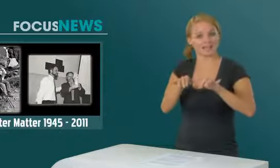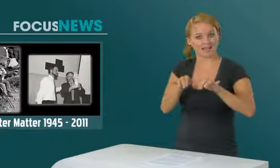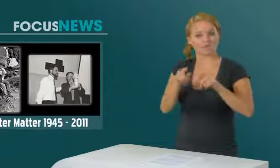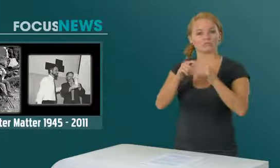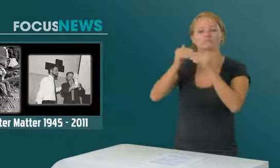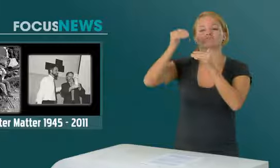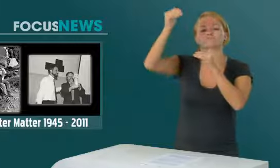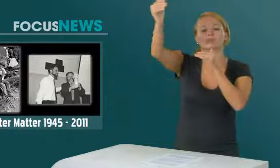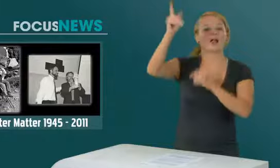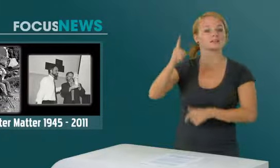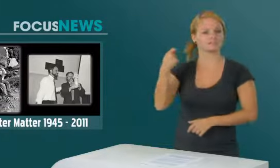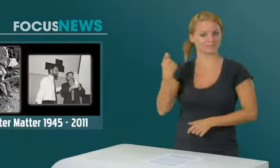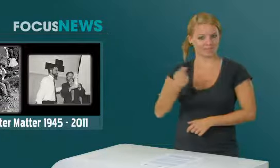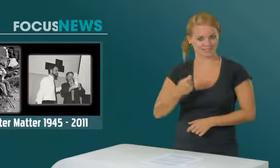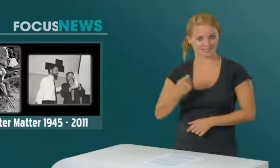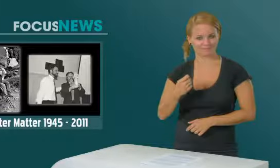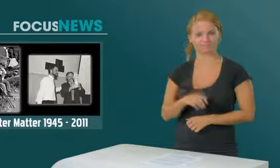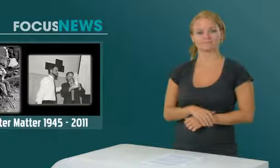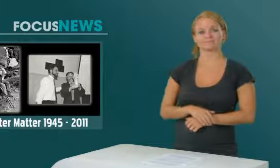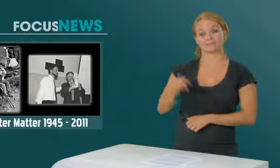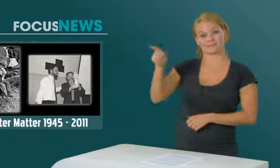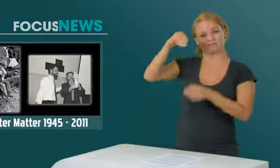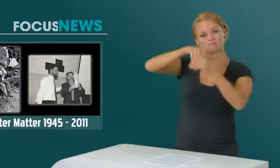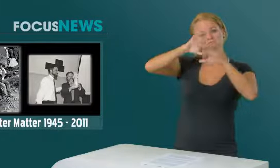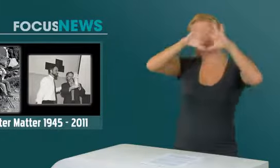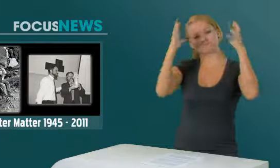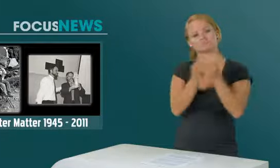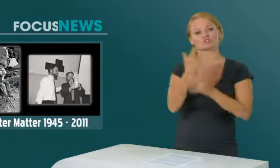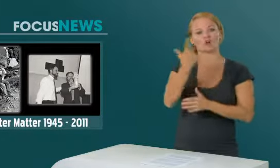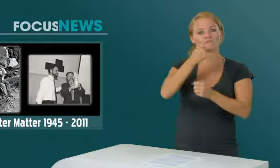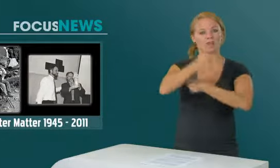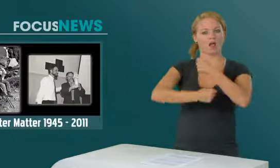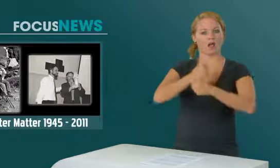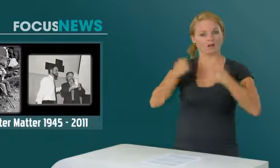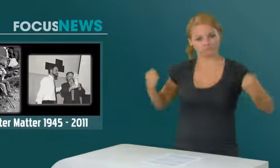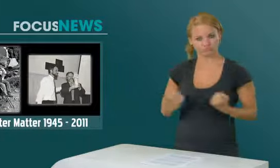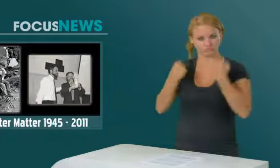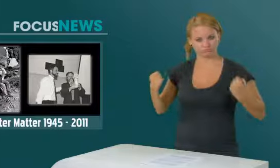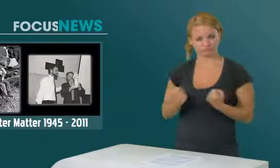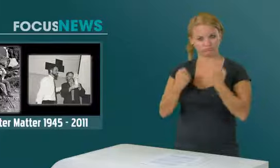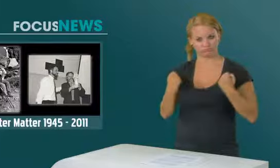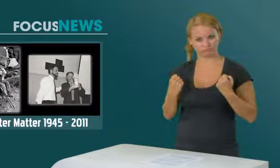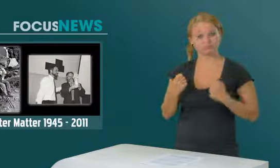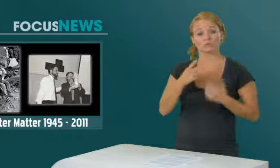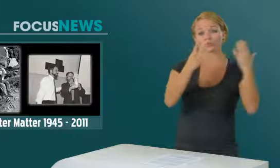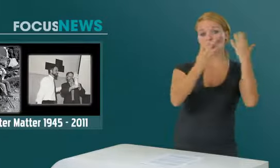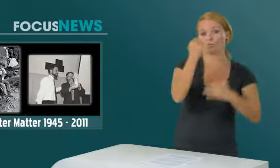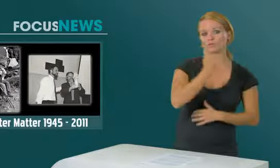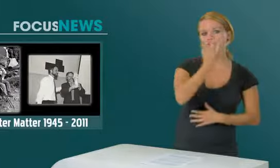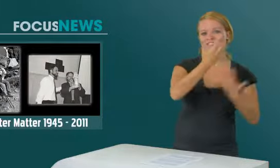Sekretär und schliesslich als Präsident des Clubs. Während zwölf Jahren, von 1975 bis